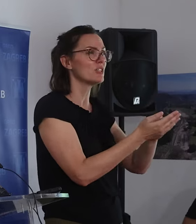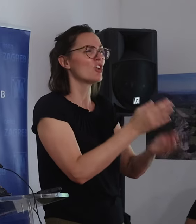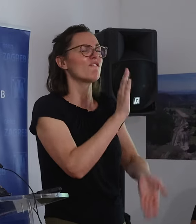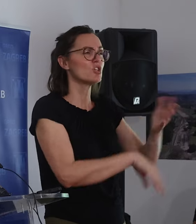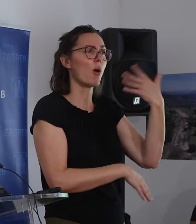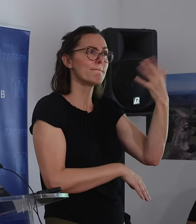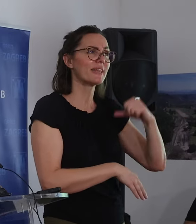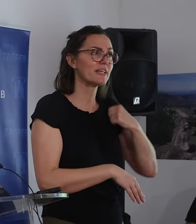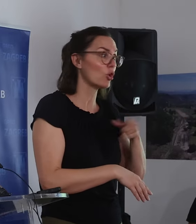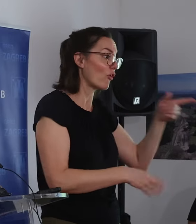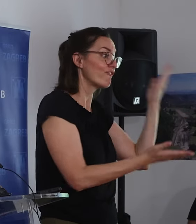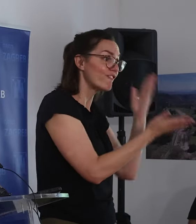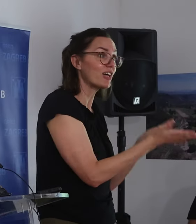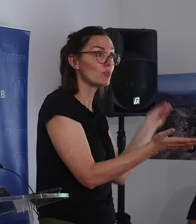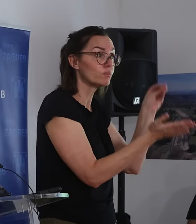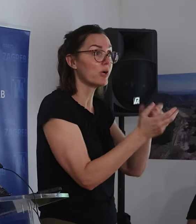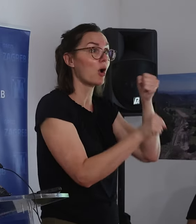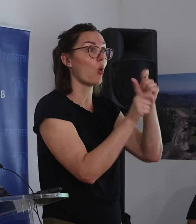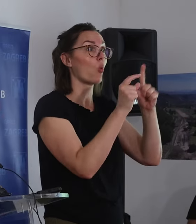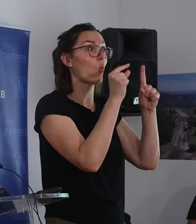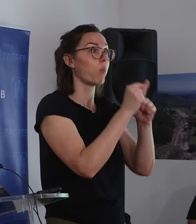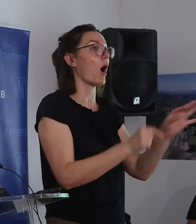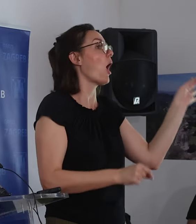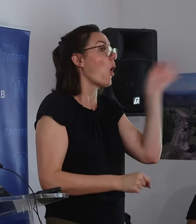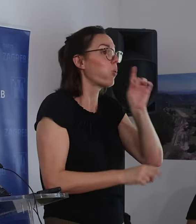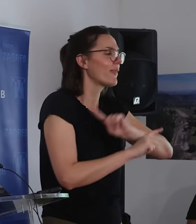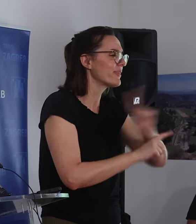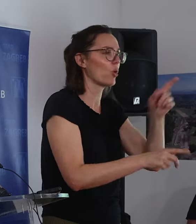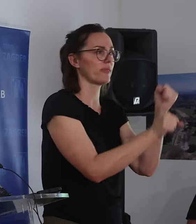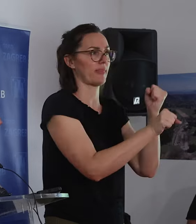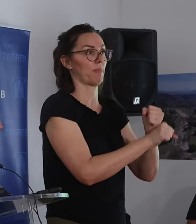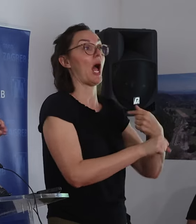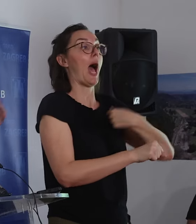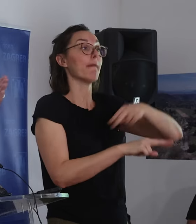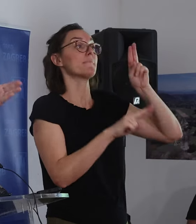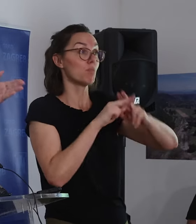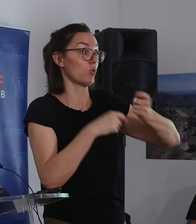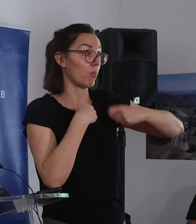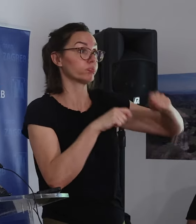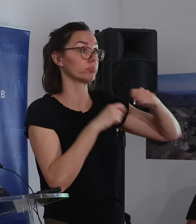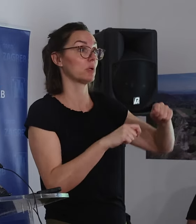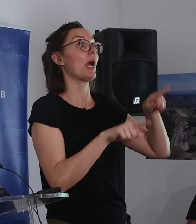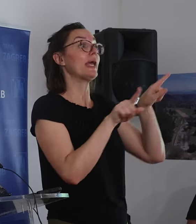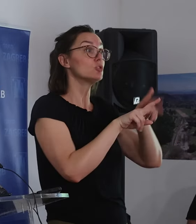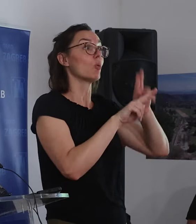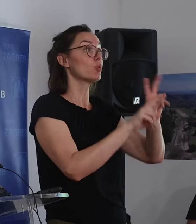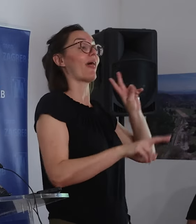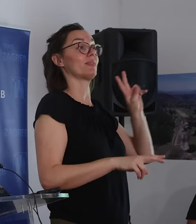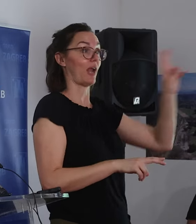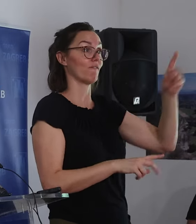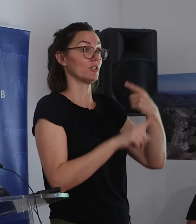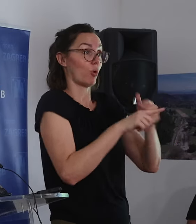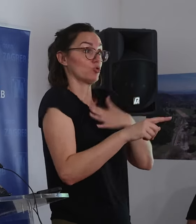50. godina je on ucrten u gupu i nitko ga nije izgradio. Mi ćemo ga izgraditi. Mi ćemo ga izgraditi i imaće i tramvaj. Tako da